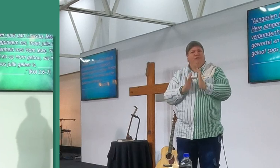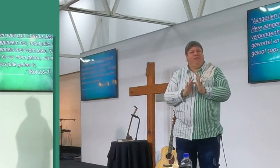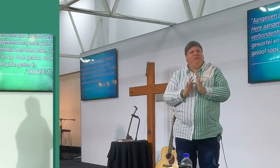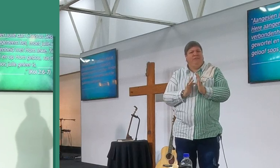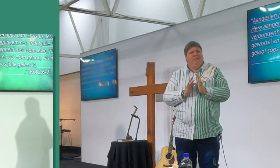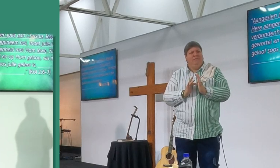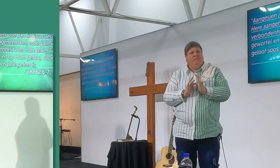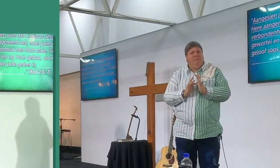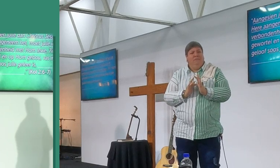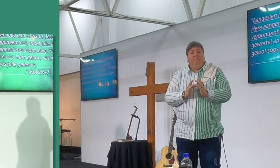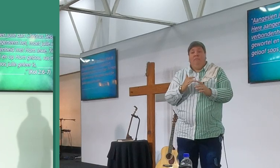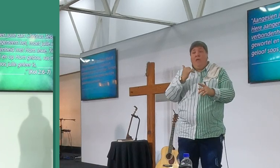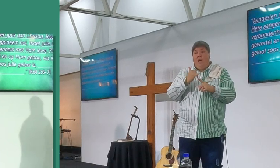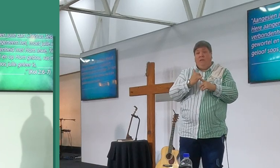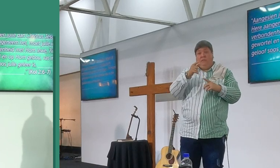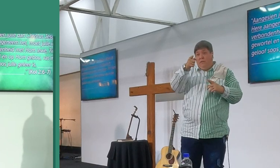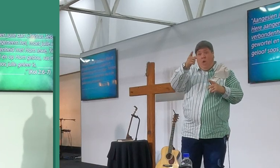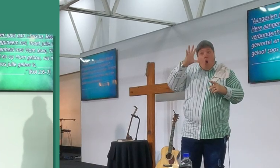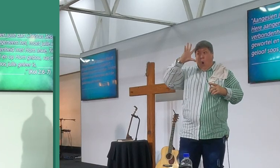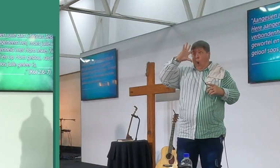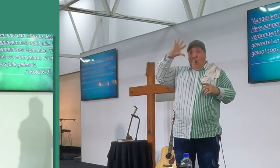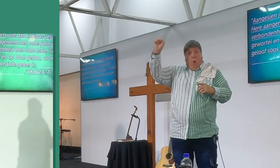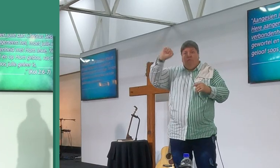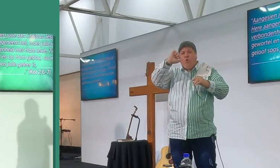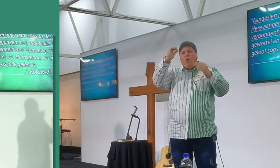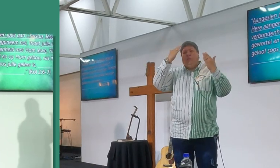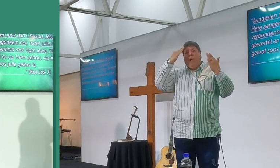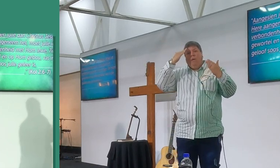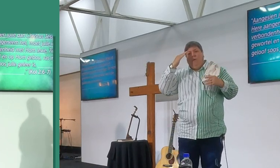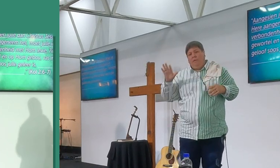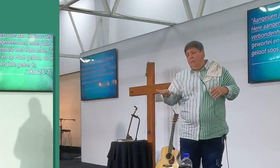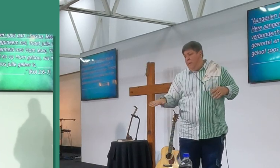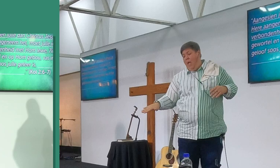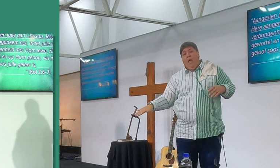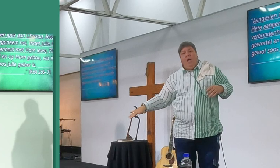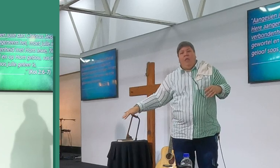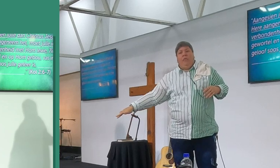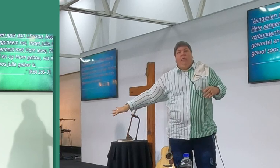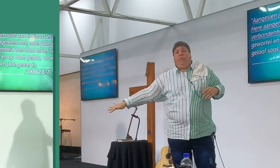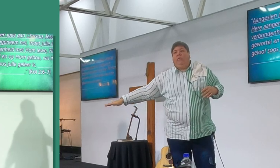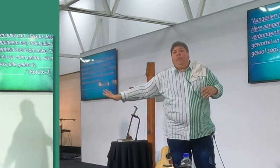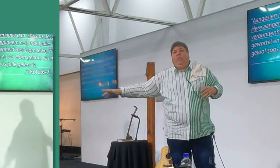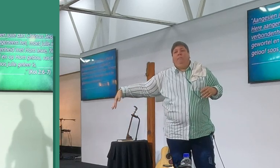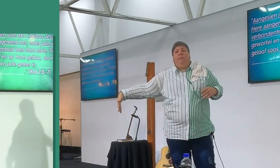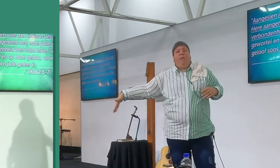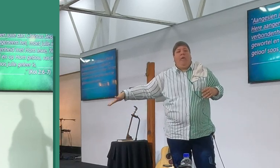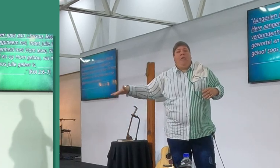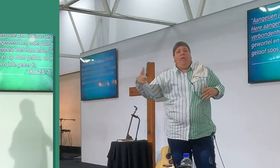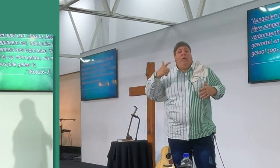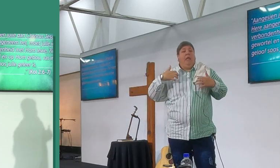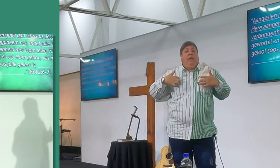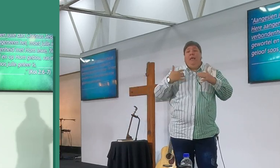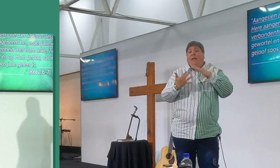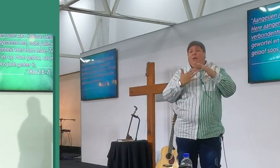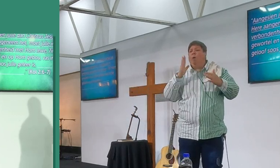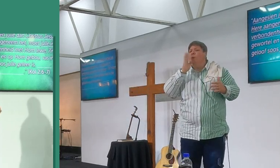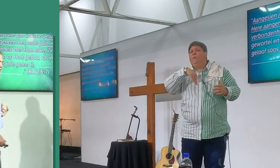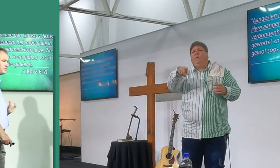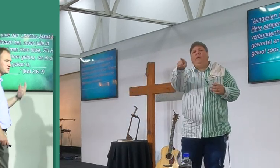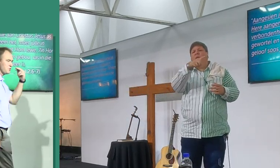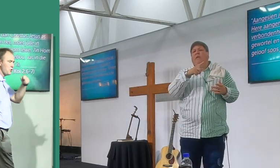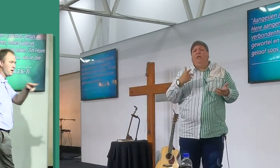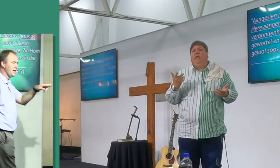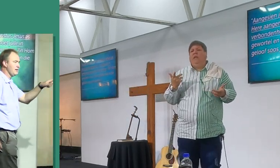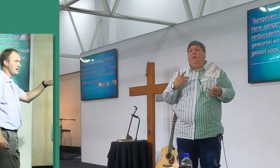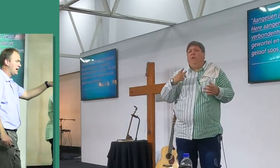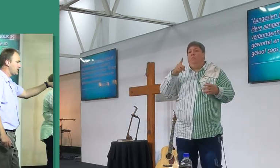dan is dit die eerste ding, wat in die drein afgaan, my dankbaarheid, my dankbaarheid gaan in die drein af, so, want ek sê nie meer in verbondenheid met om lewe, wanneer ek nie in verbondenheid met om